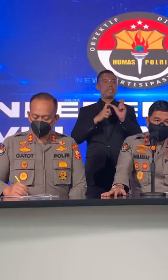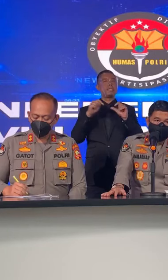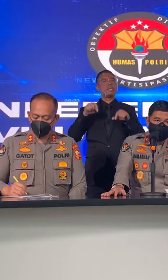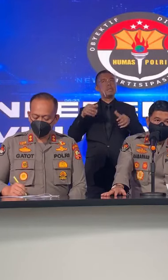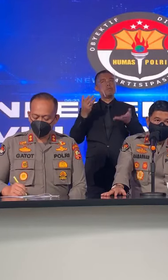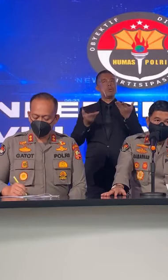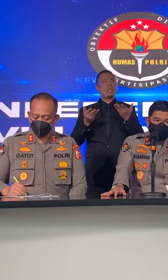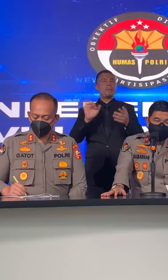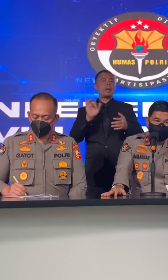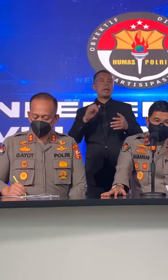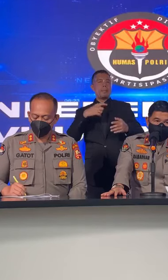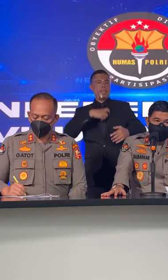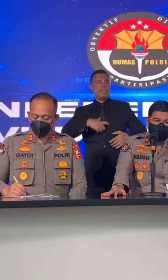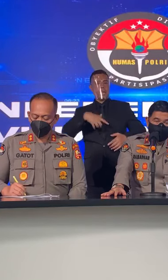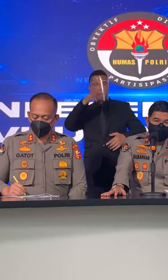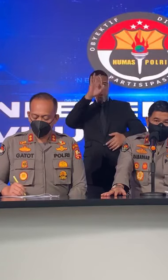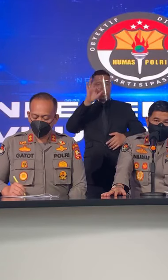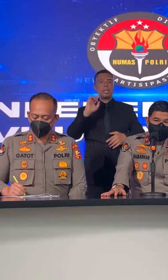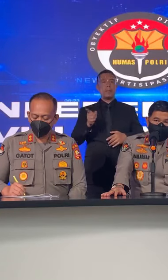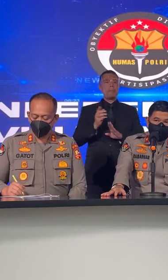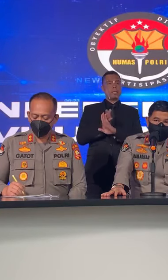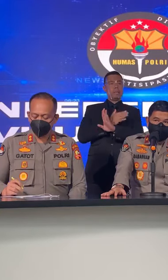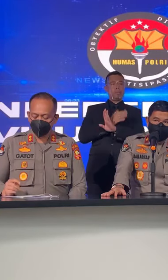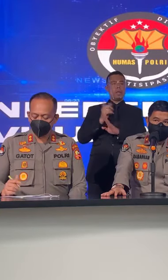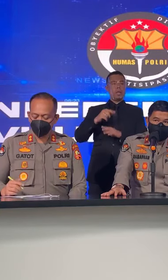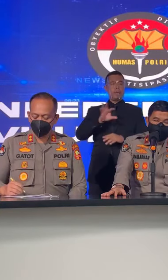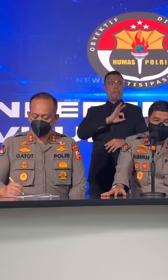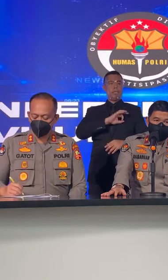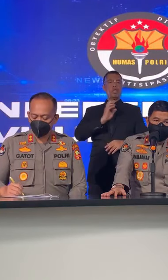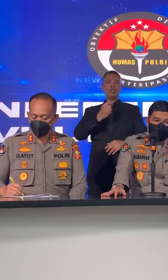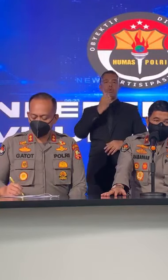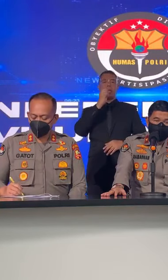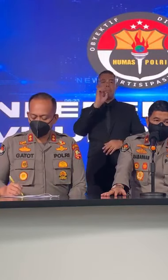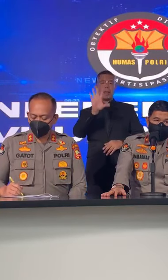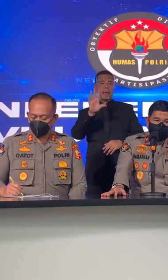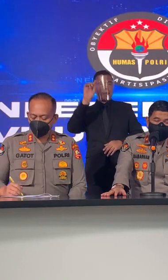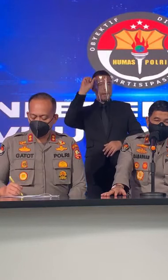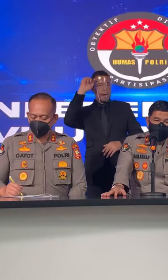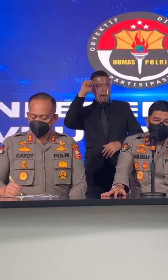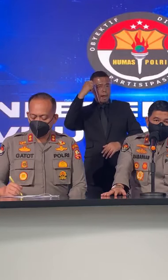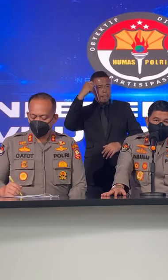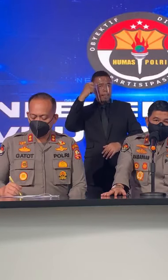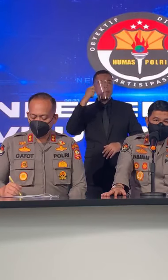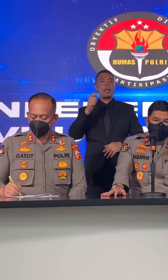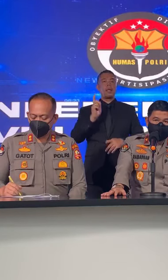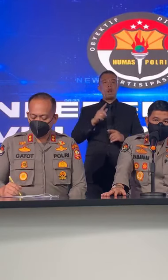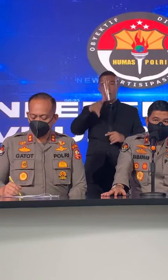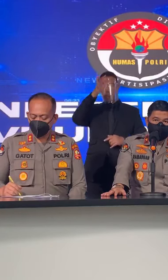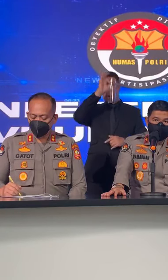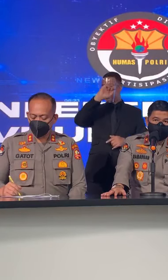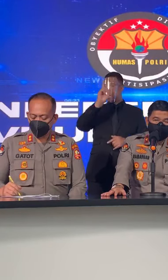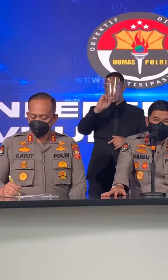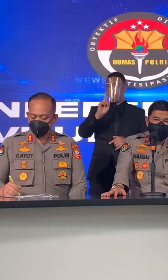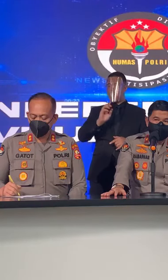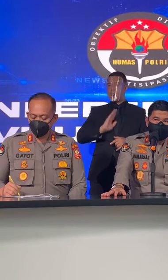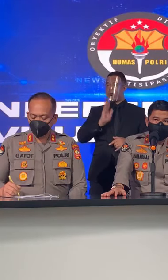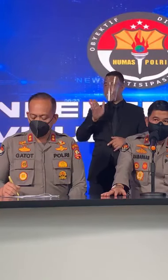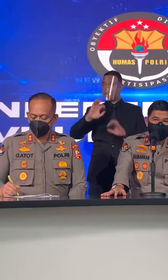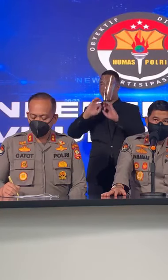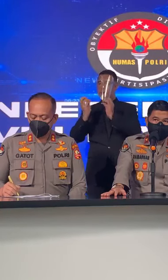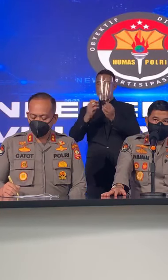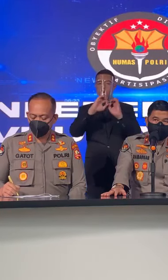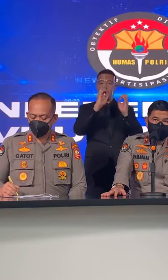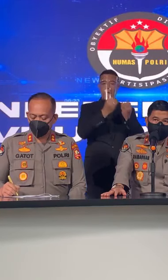Gimana sih Sikap Polri Soalnya Sebelumnya Kan Dari Presiden Juga Sempat Mengingatkan Bahwa Kalau Polri Jangan Jangan Soan Ke Ormas